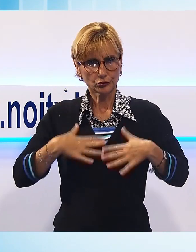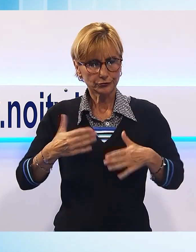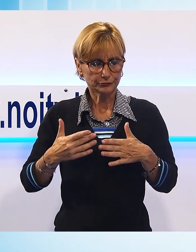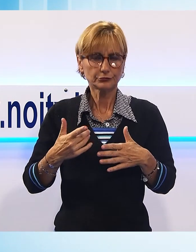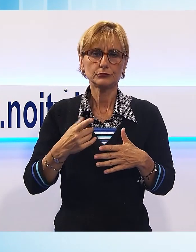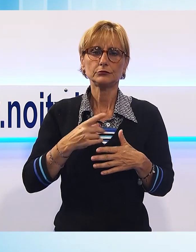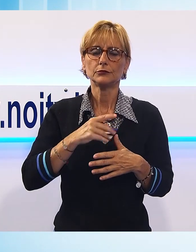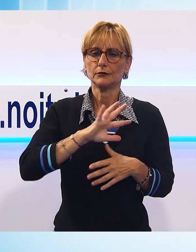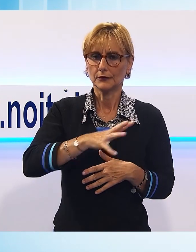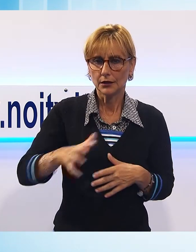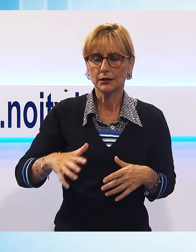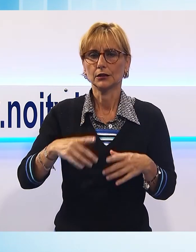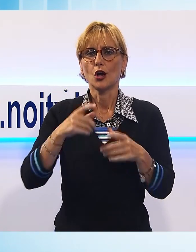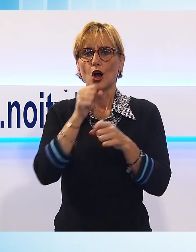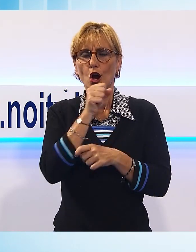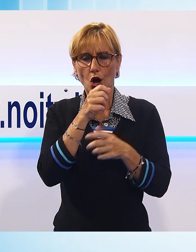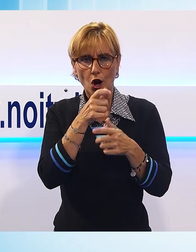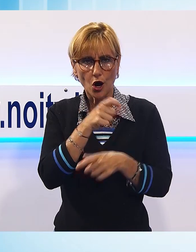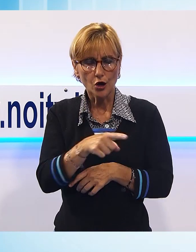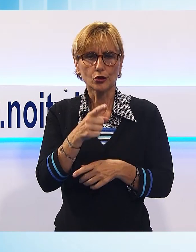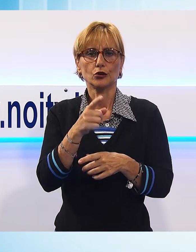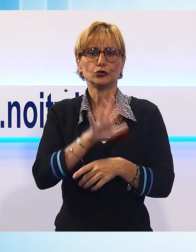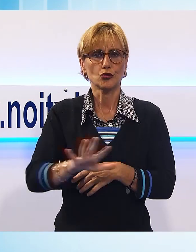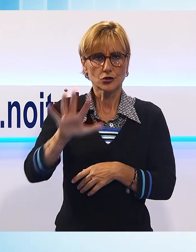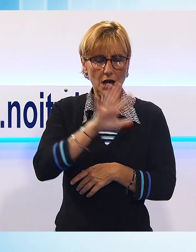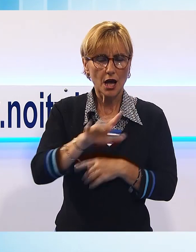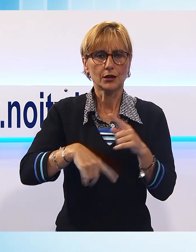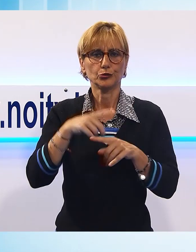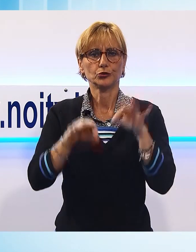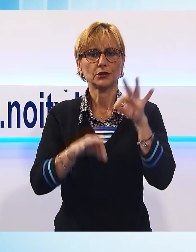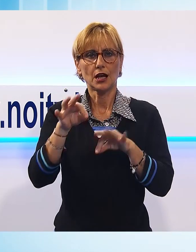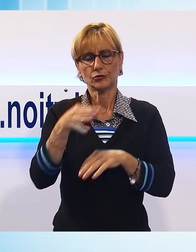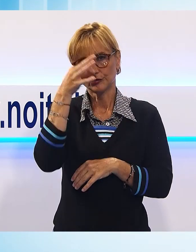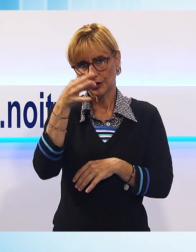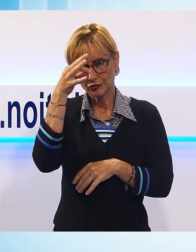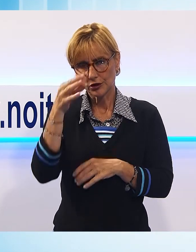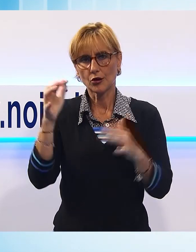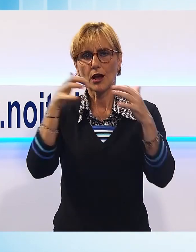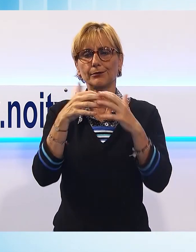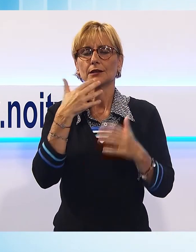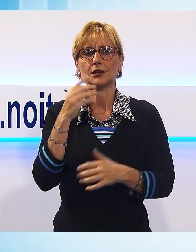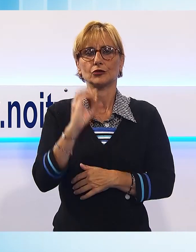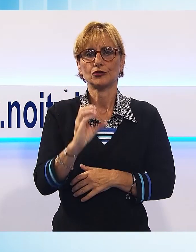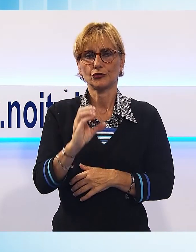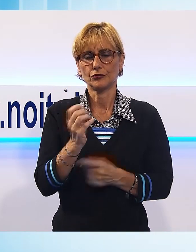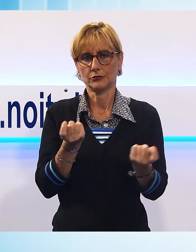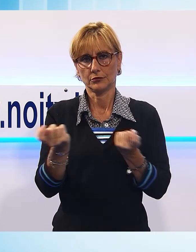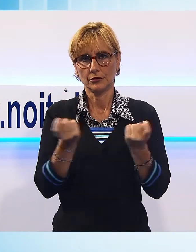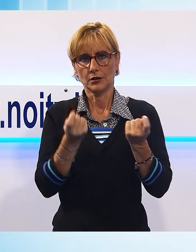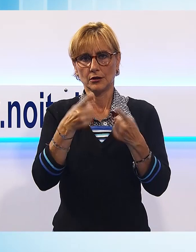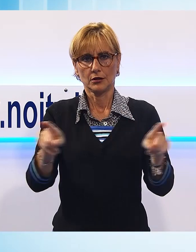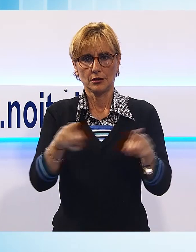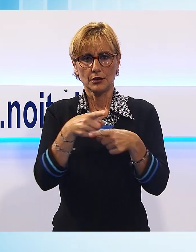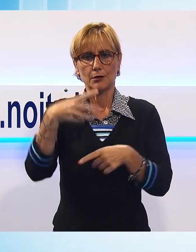Toscana, il coro Arse Lirica e il coro di Voci Bianche, Teatro del Giglio e Cappella Santa Cecilia sono guidati da Marco Guidarini.